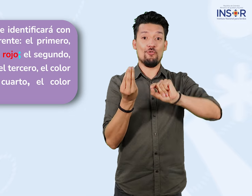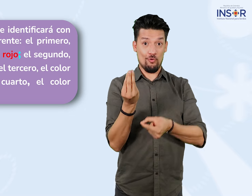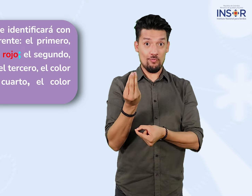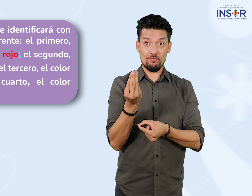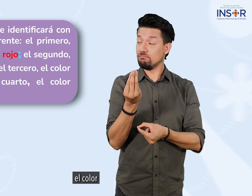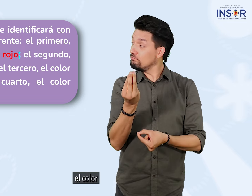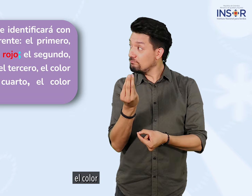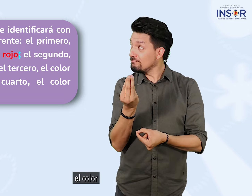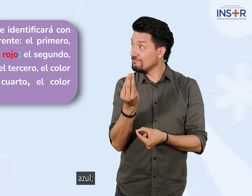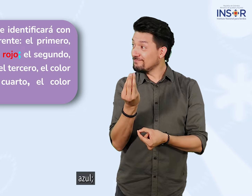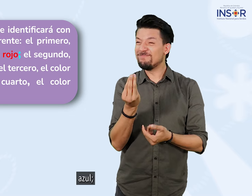el color azul